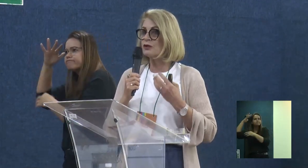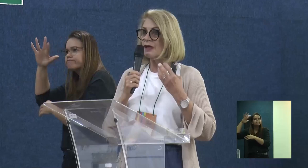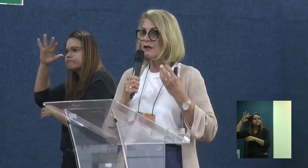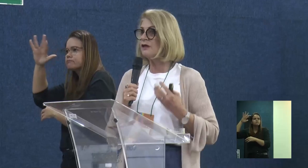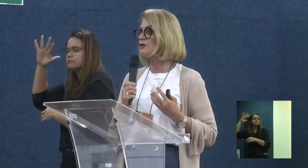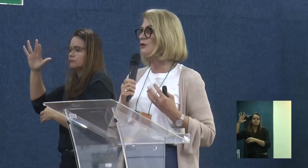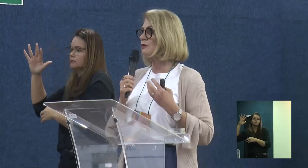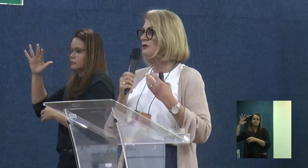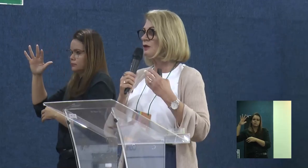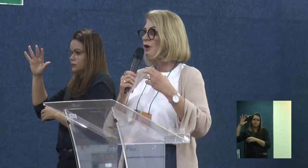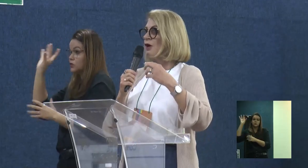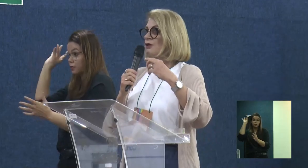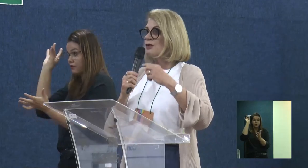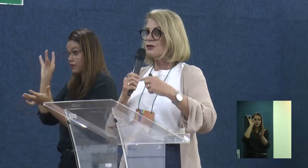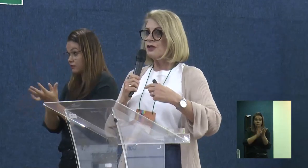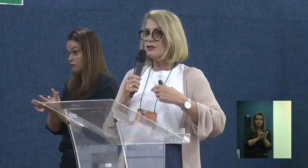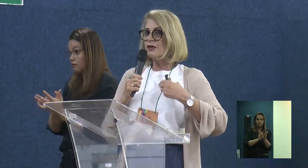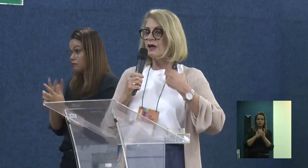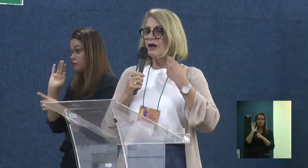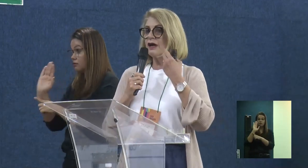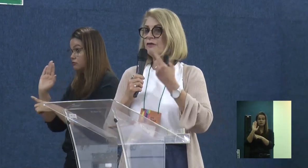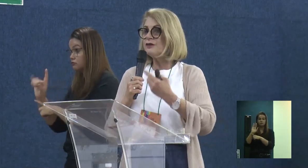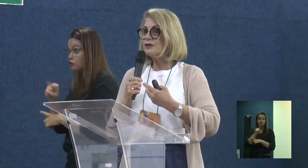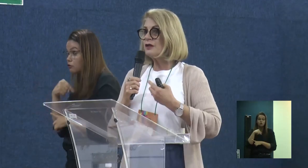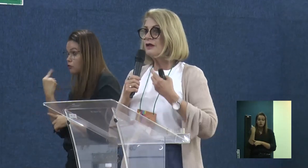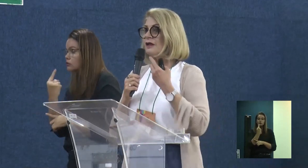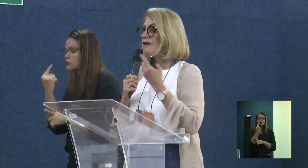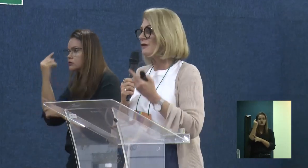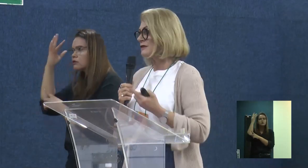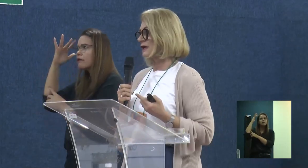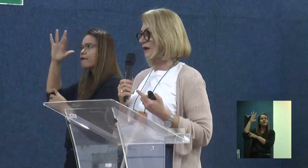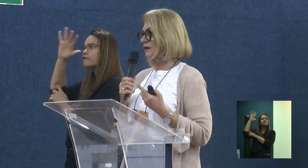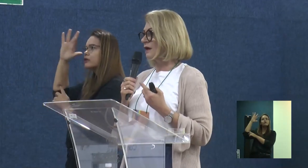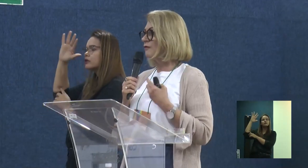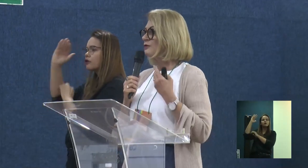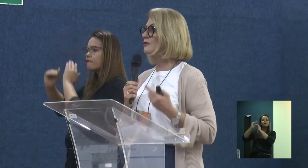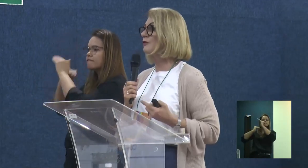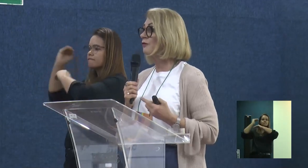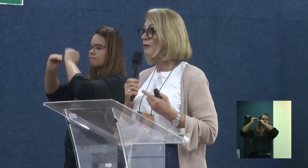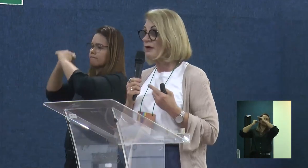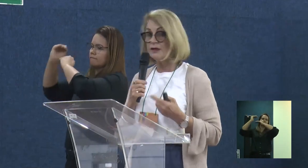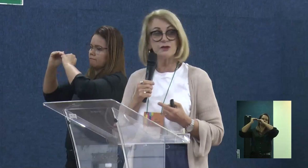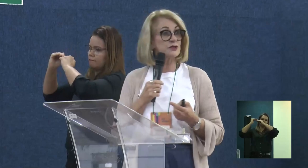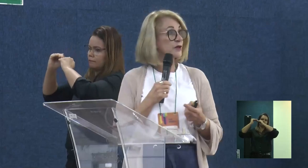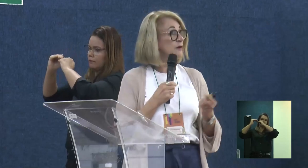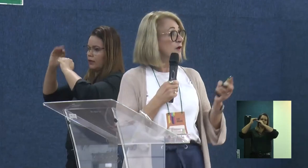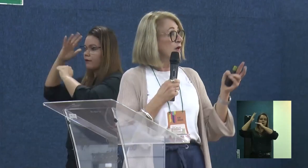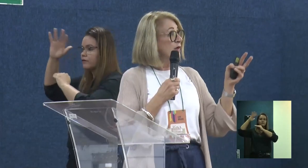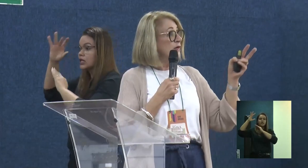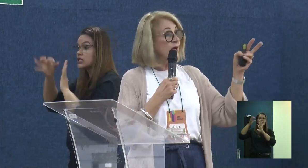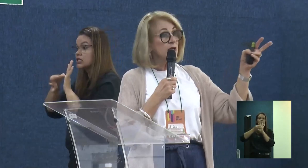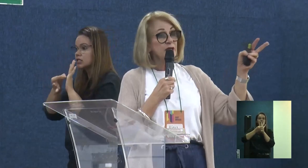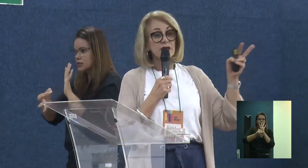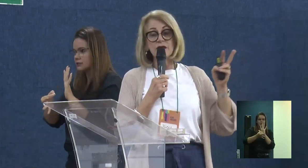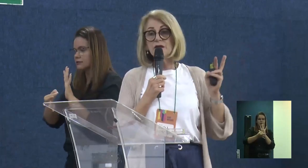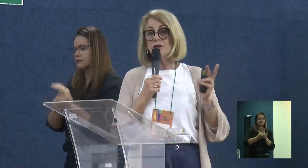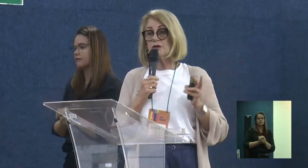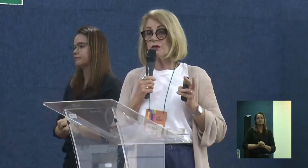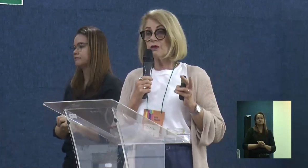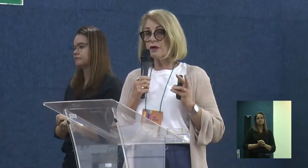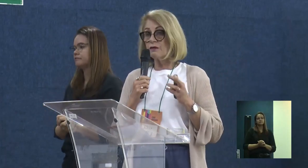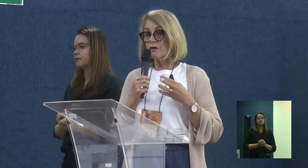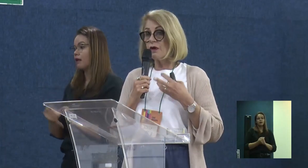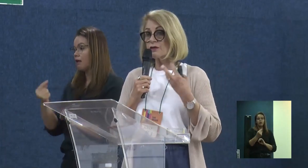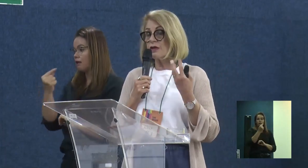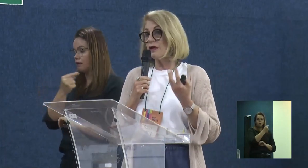a nossa contribuição, a nossa grande contribuição de a gente refletir e avançar, refletir de uma forma crítica. E aqui,